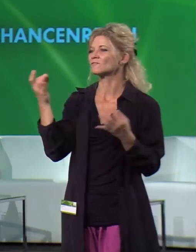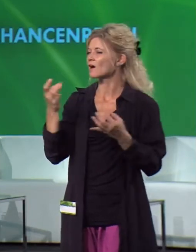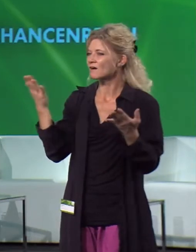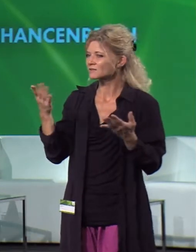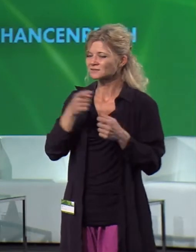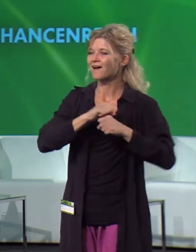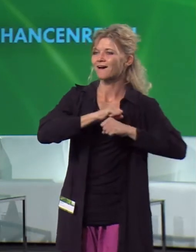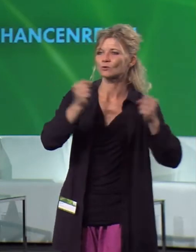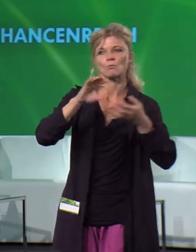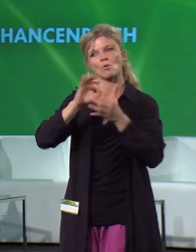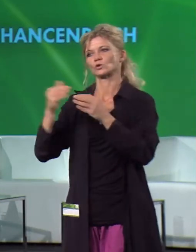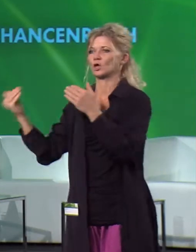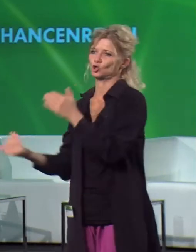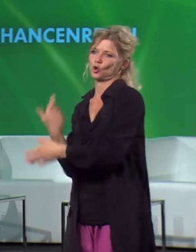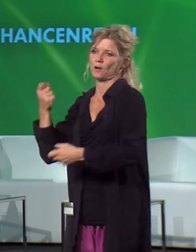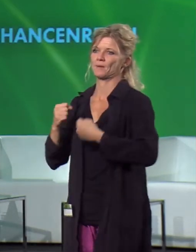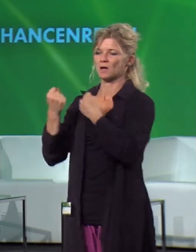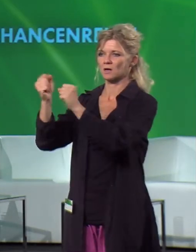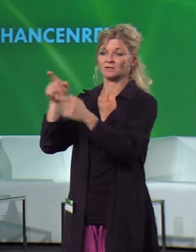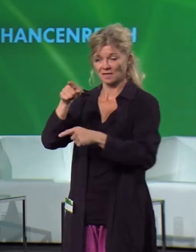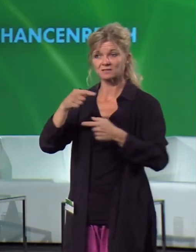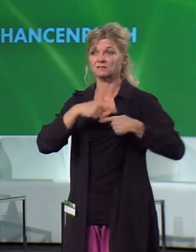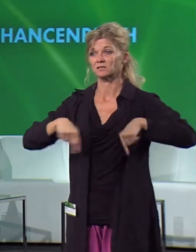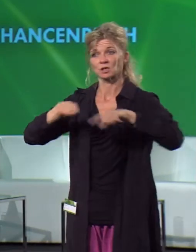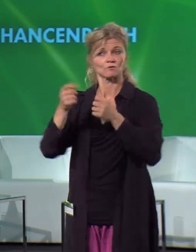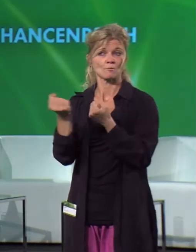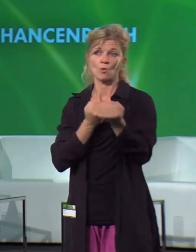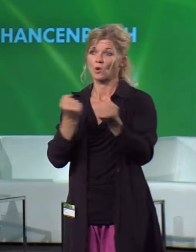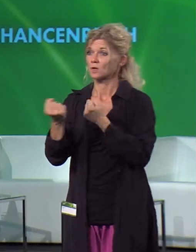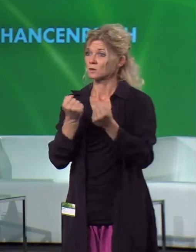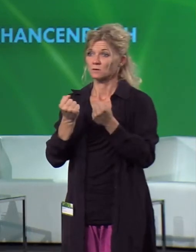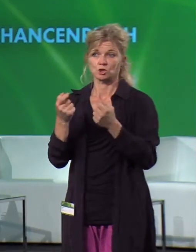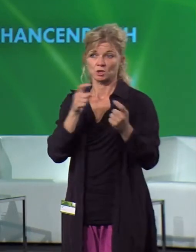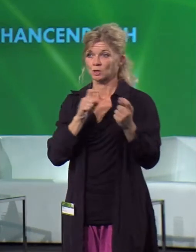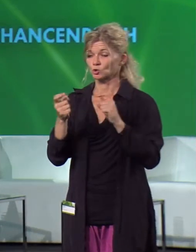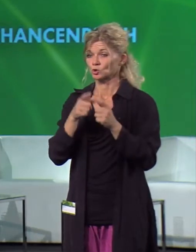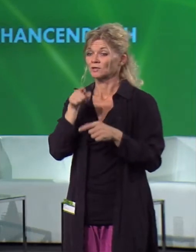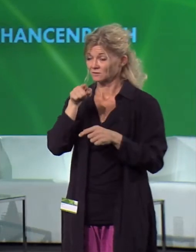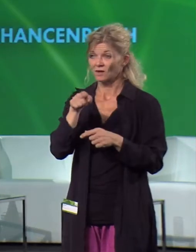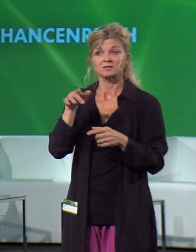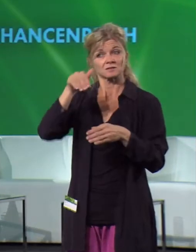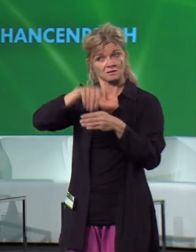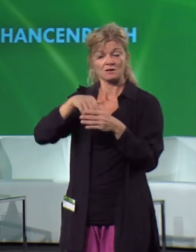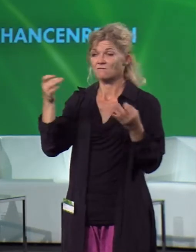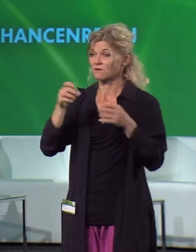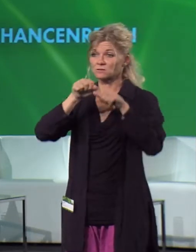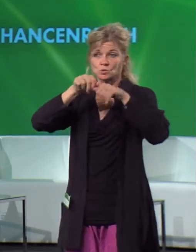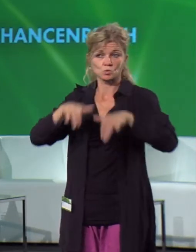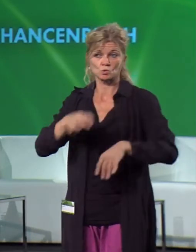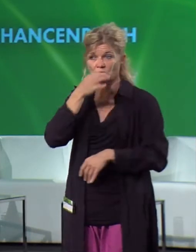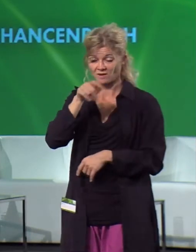gesellschaftspolitische Auseinandersetzung, dabei geht es um Strukturen und die Strukturfrage, die ist die politisch